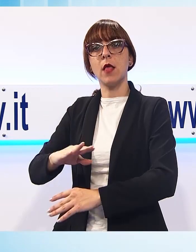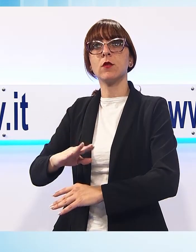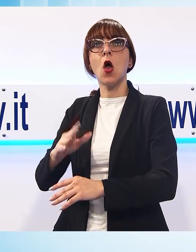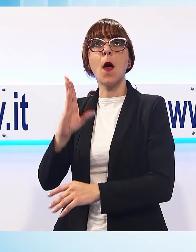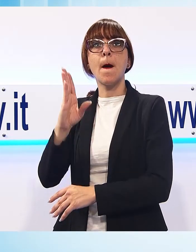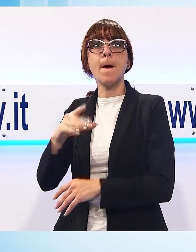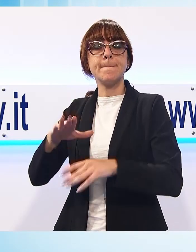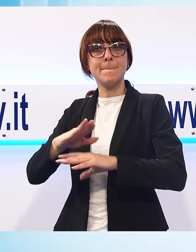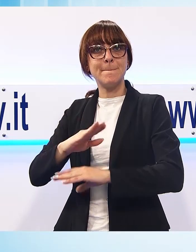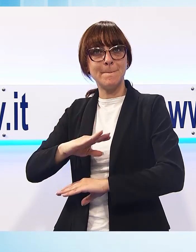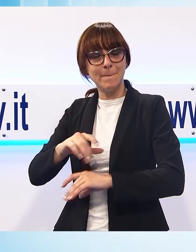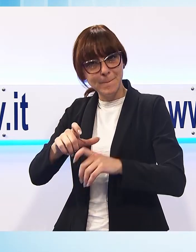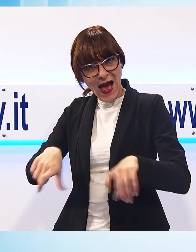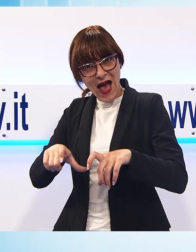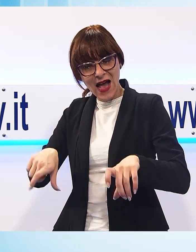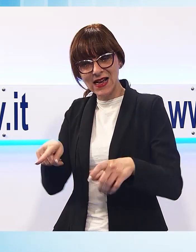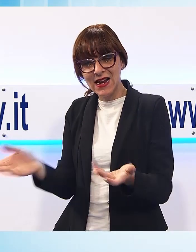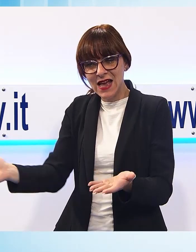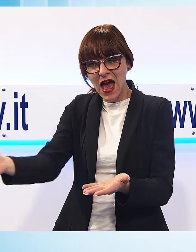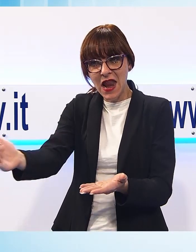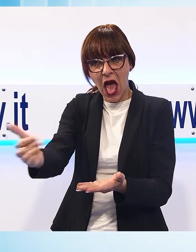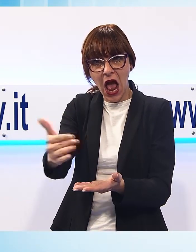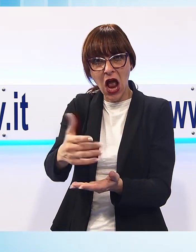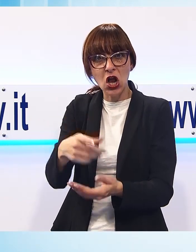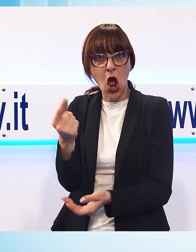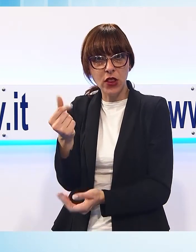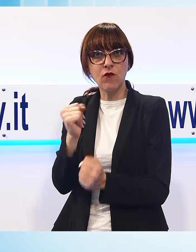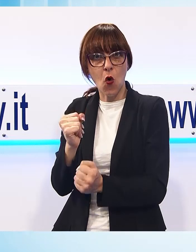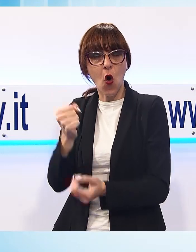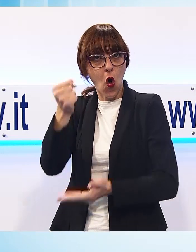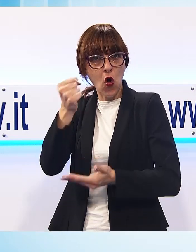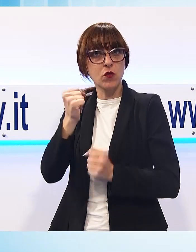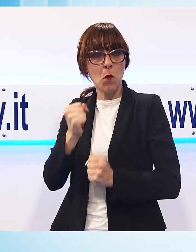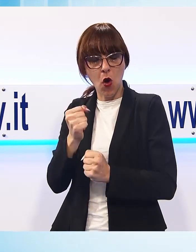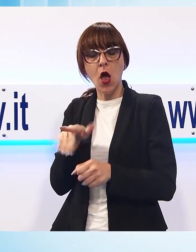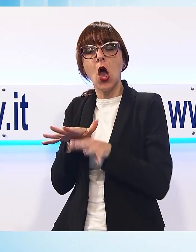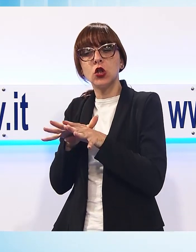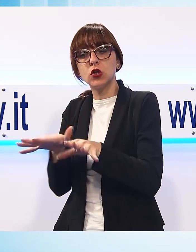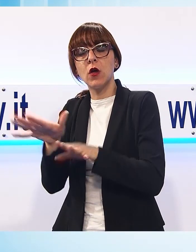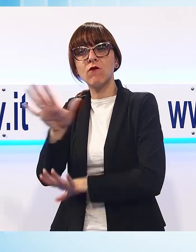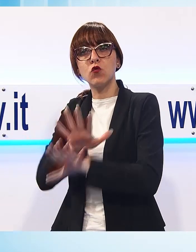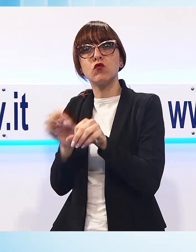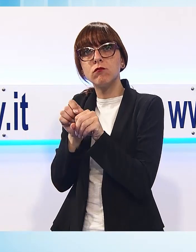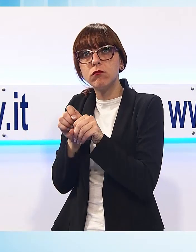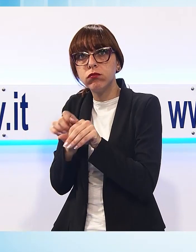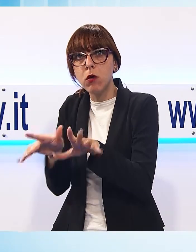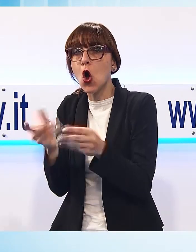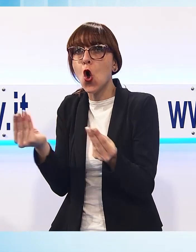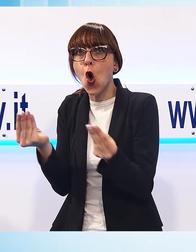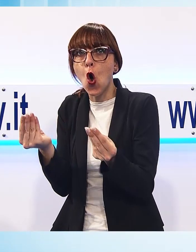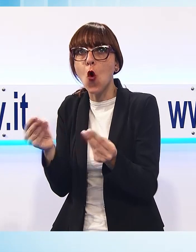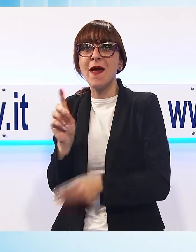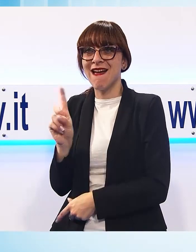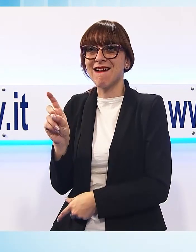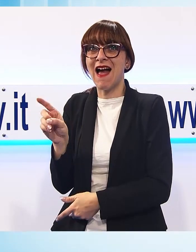diventeranno un luogo di raccolta fondi e un luogo di diffusione dell'informazione su come prevenire il